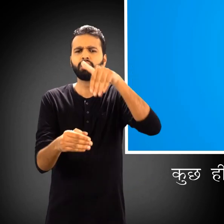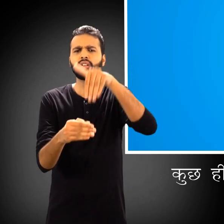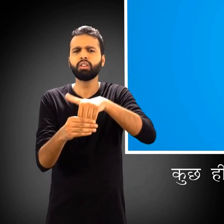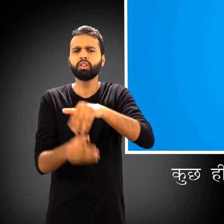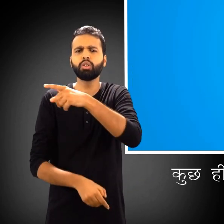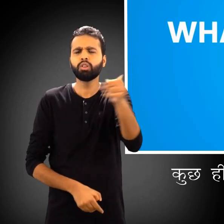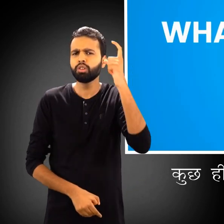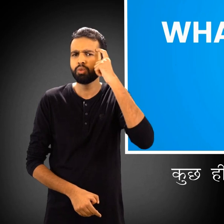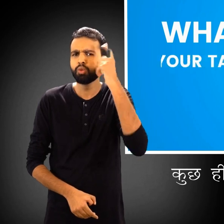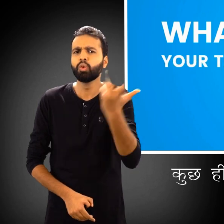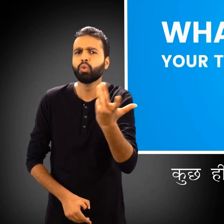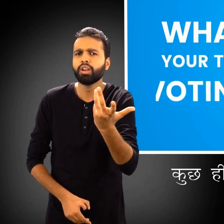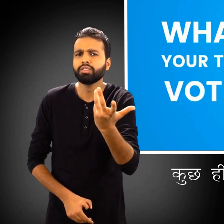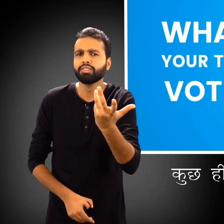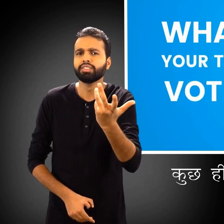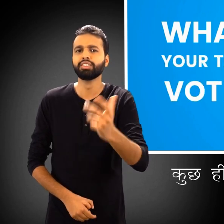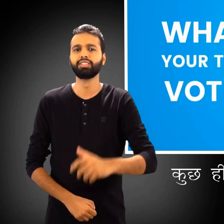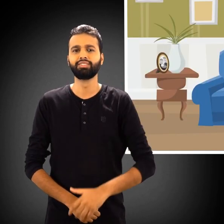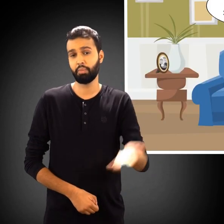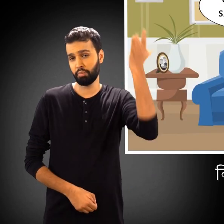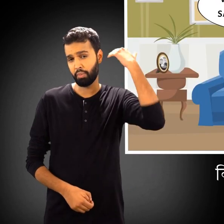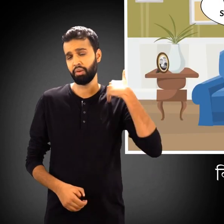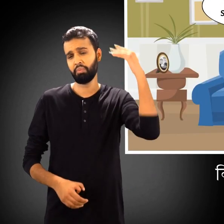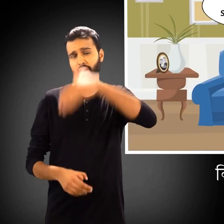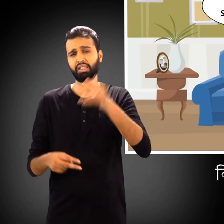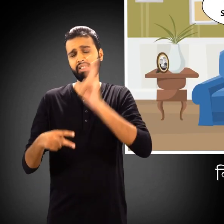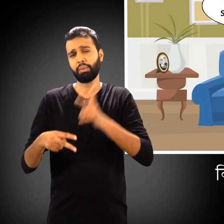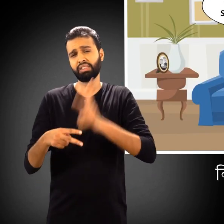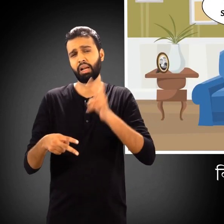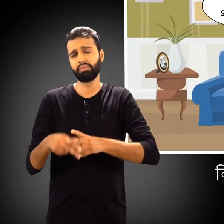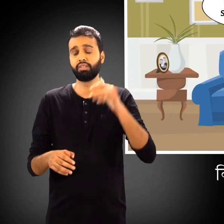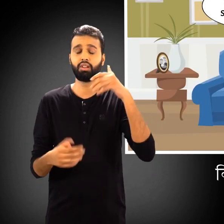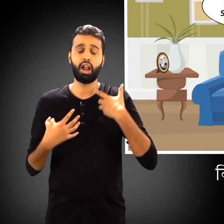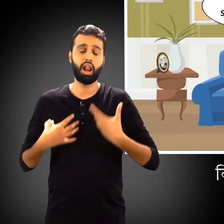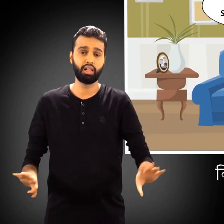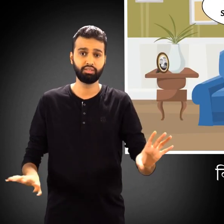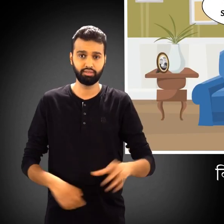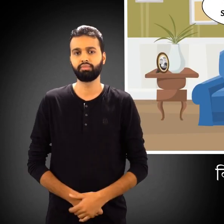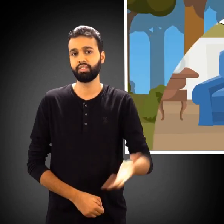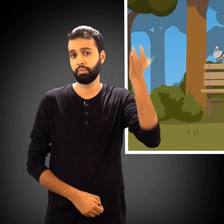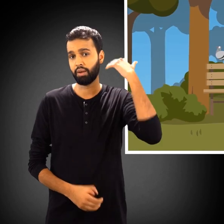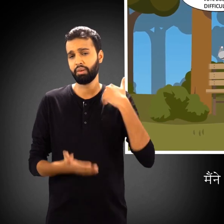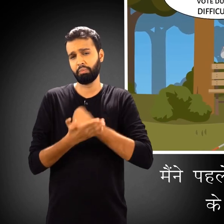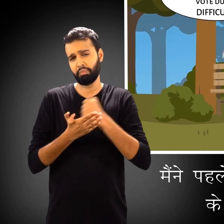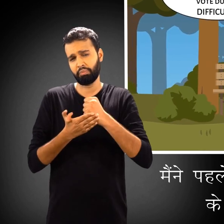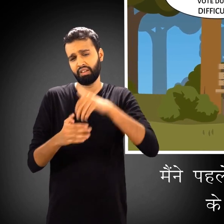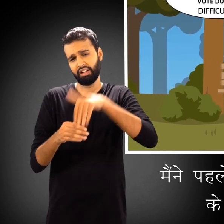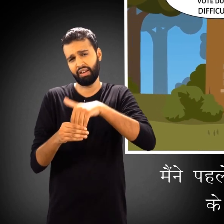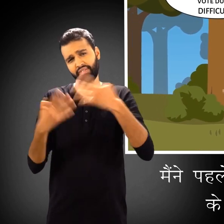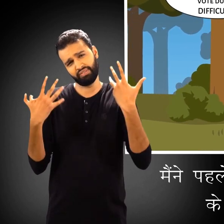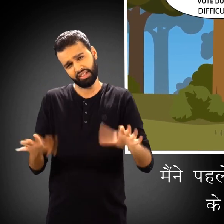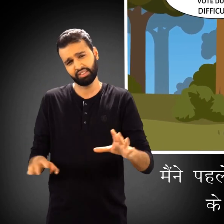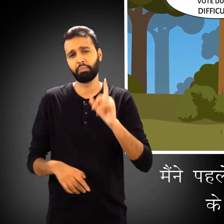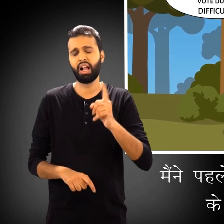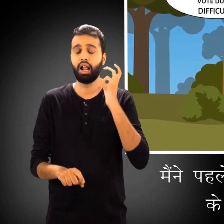लोगसभाचुनाव हैं करेंगे ना मतदान किसे फरक पड़ता है वही पुराने का आने मैंने पहले भी